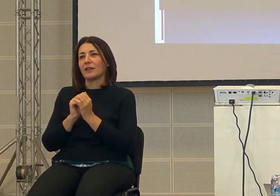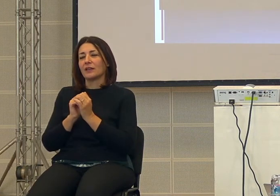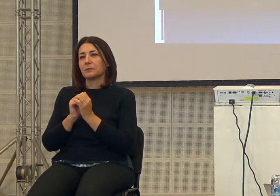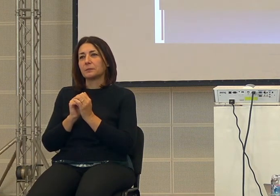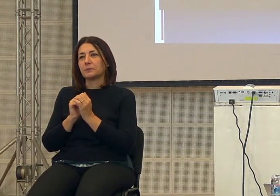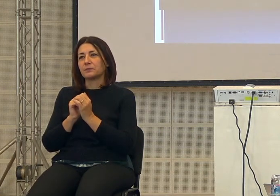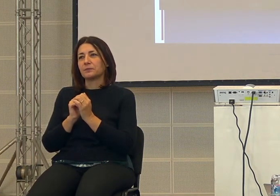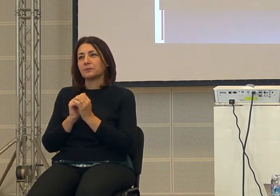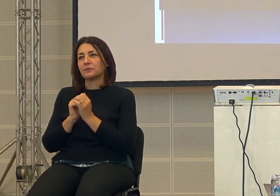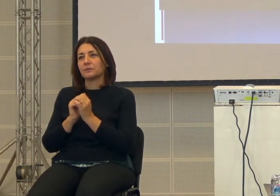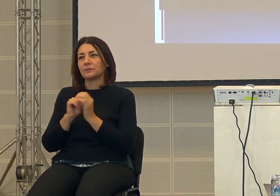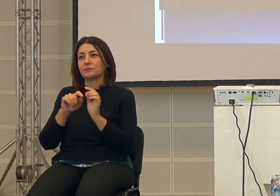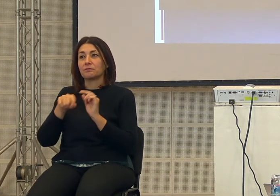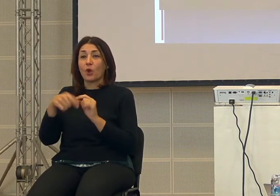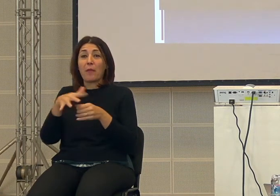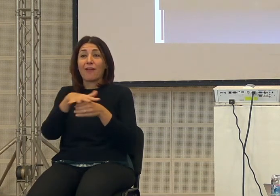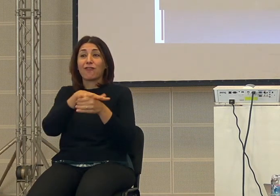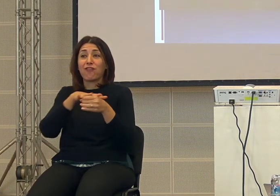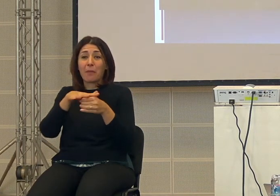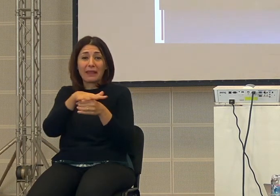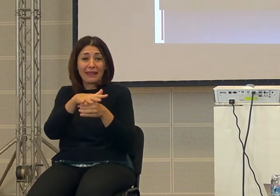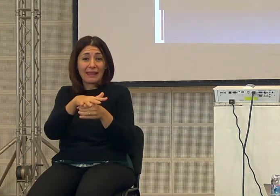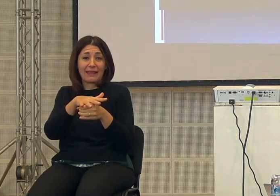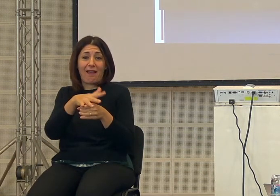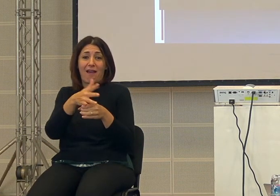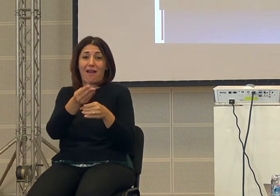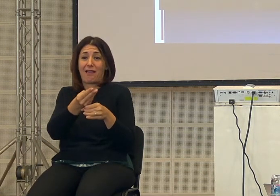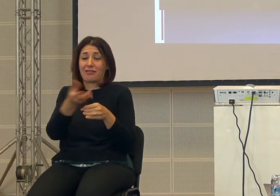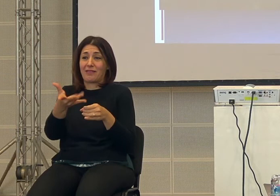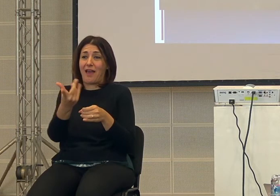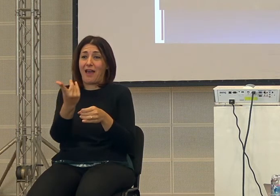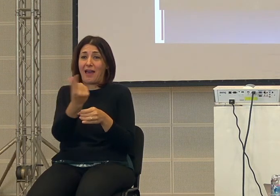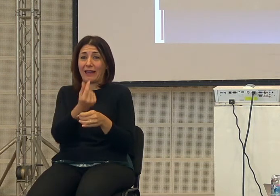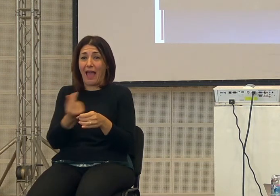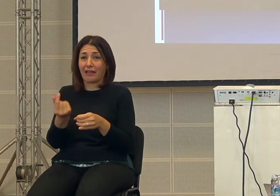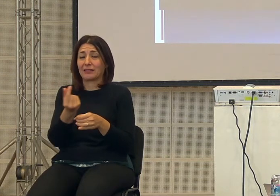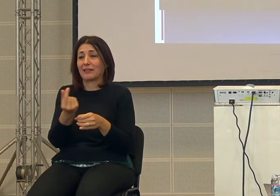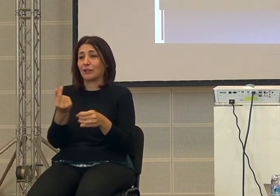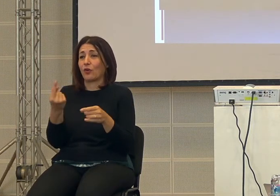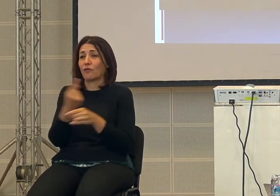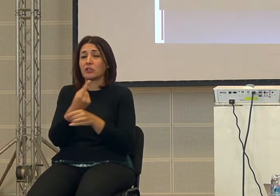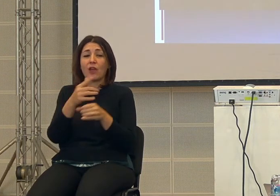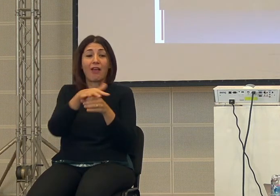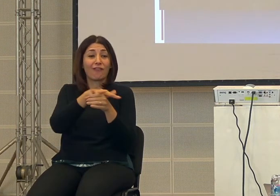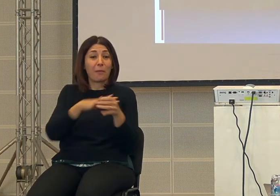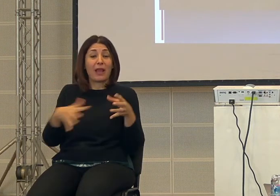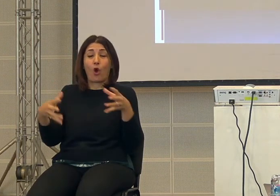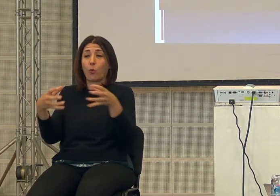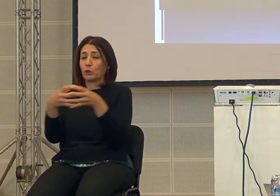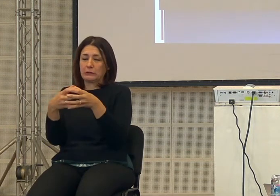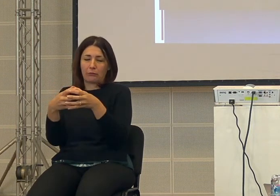era la fonte poi di reddito di tutto quanto adesso tutte queste cose si sono sono